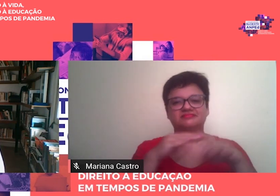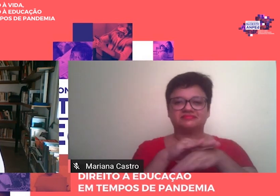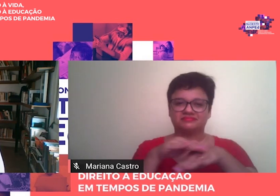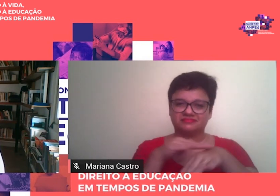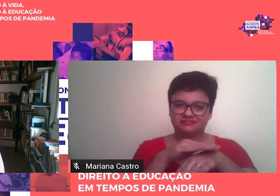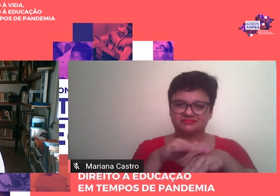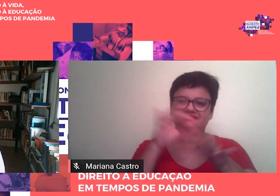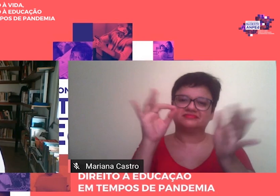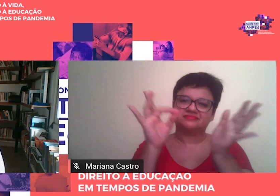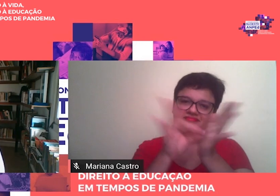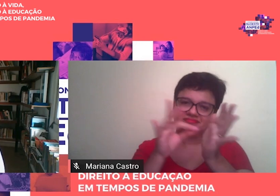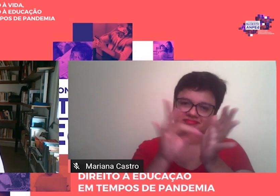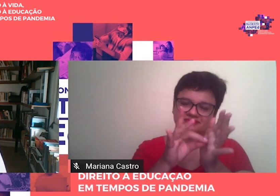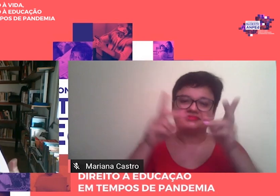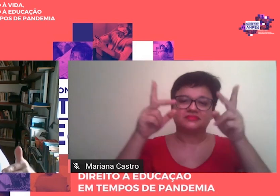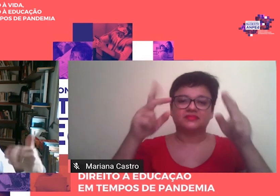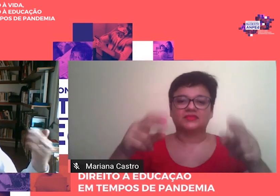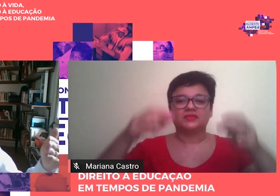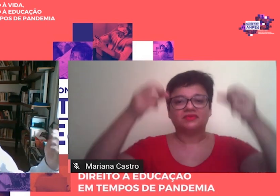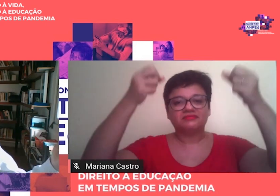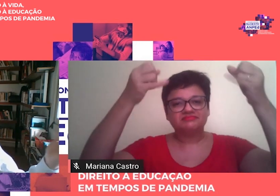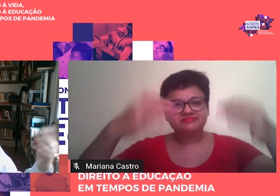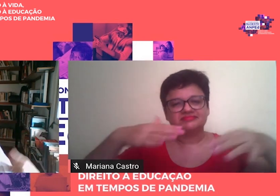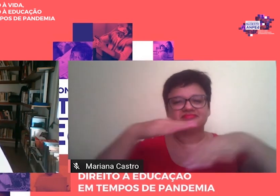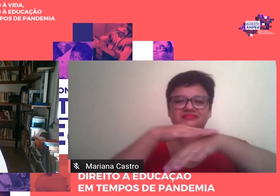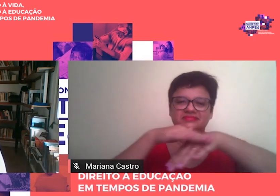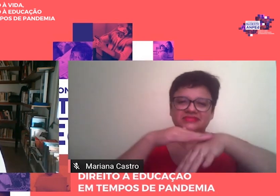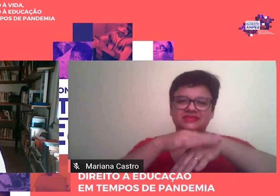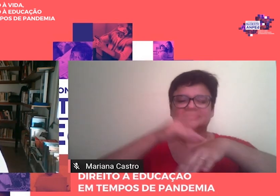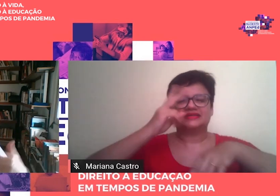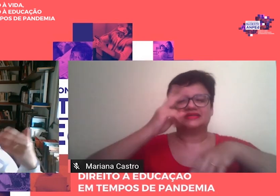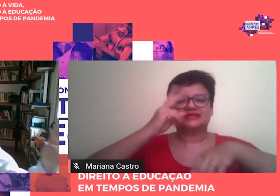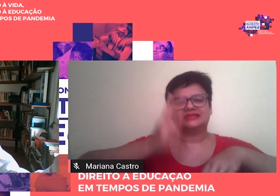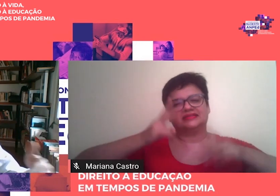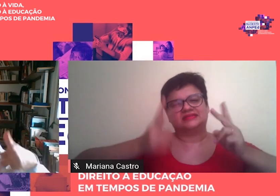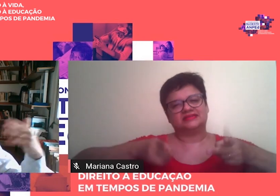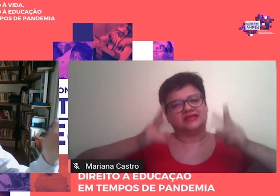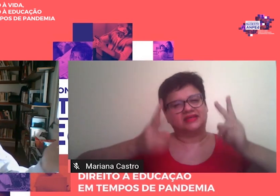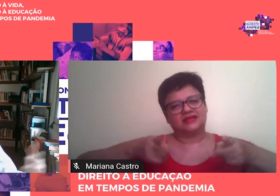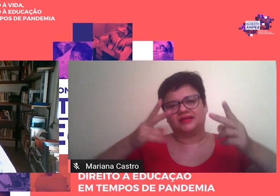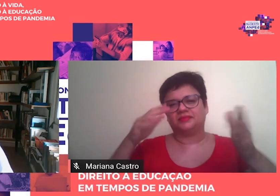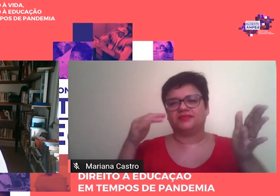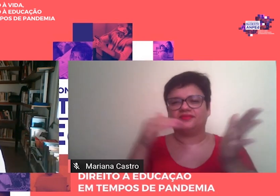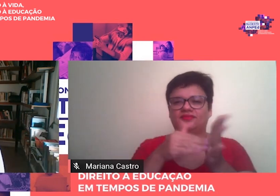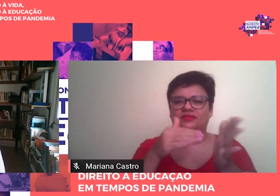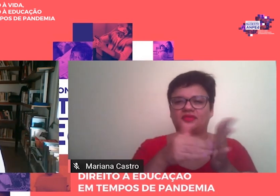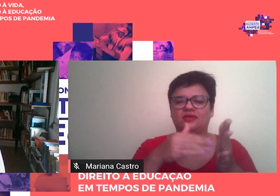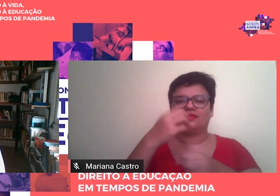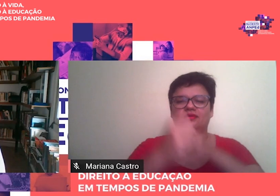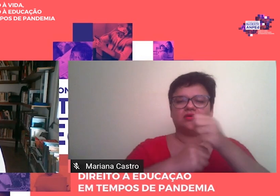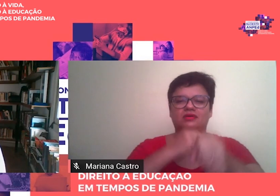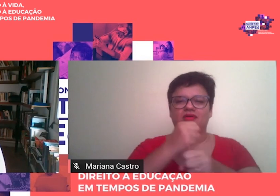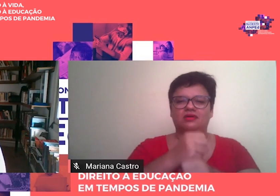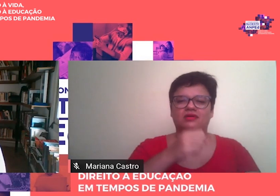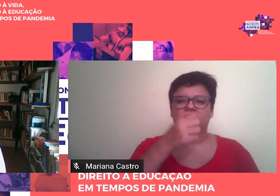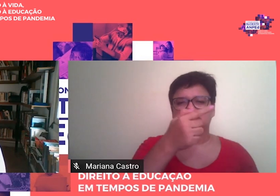destaquei, elas eram frequentes lá no final dos anos 70, ao longo dos anos 80,